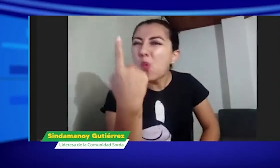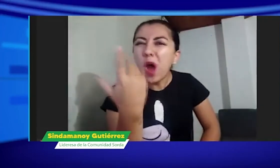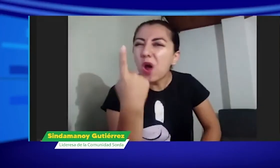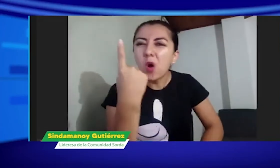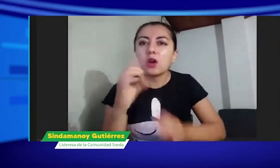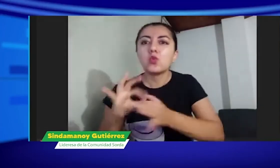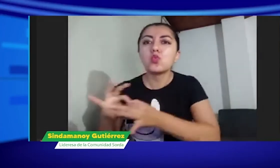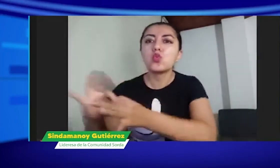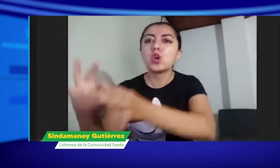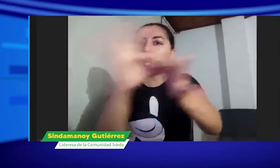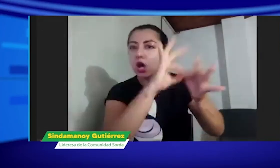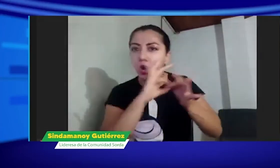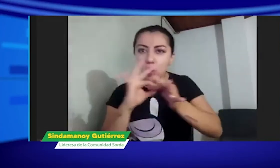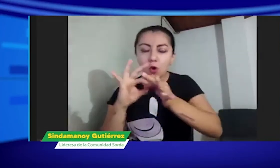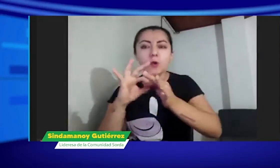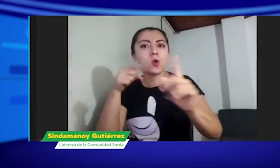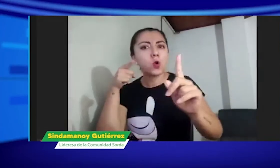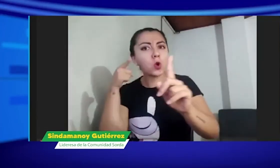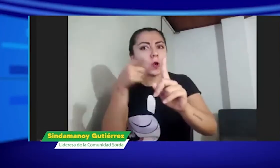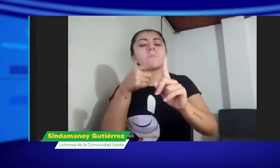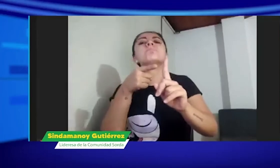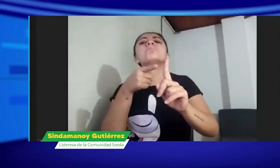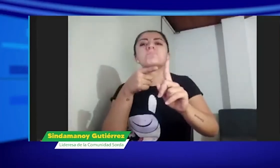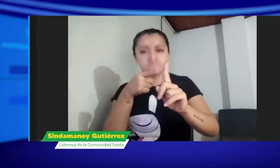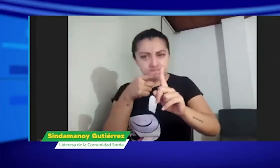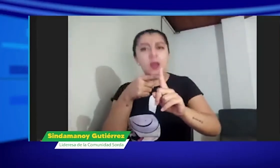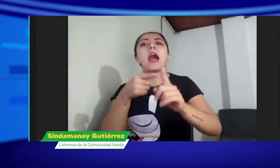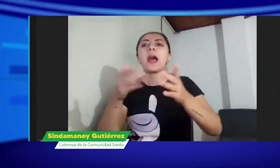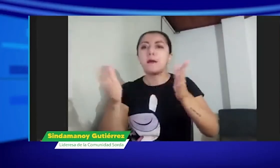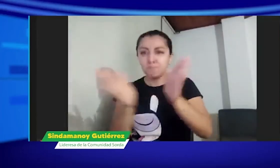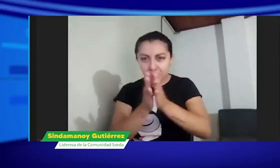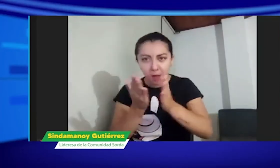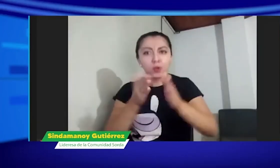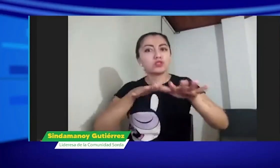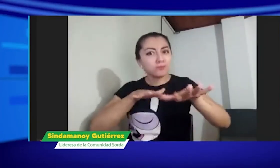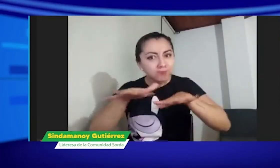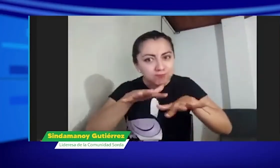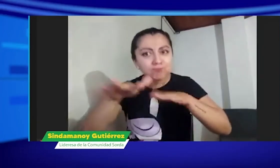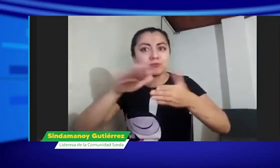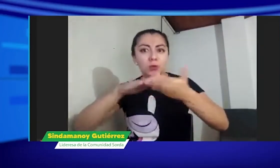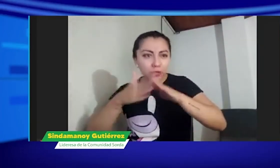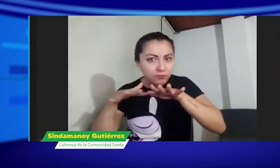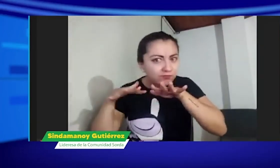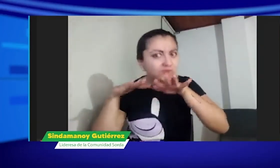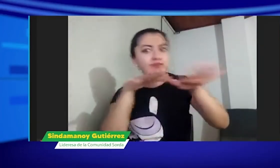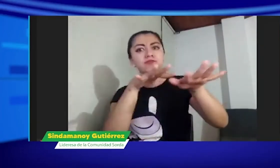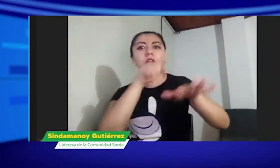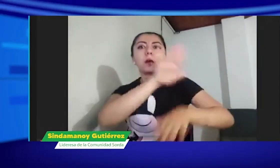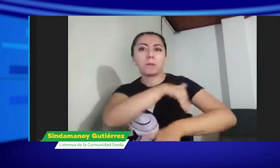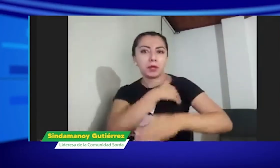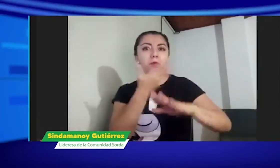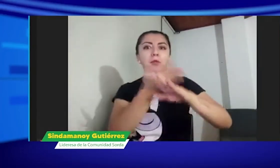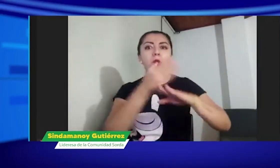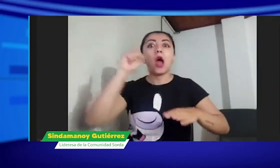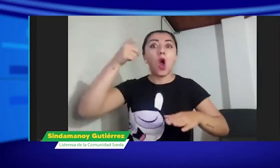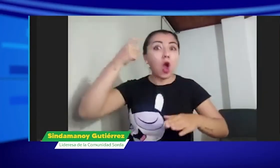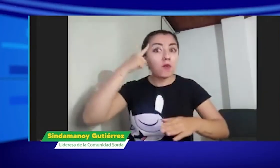que nosotros podamos hacer esa propuesta pero como unidos aliados hacer esos movimientos desde la comunidad